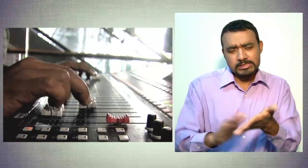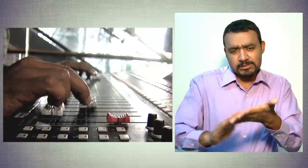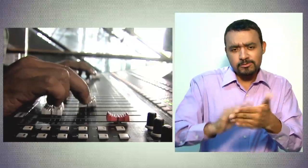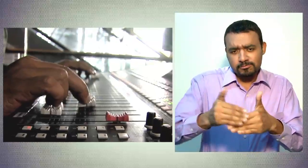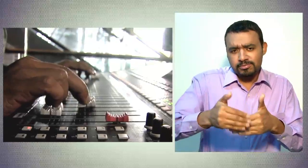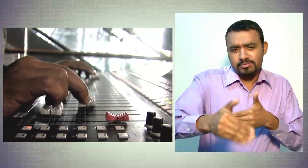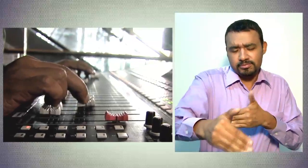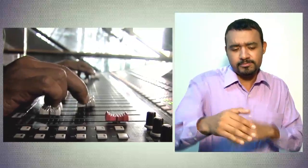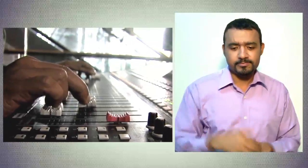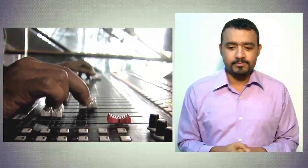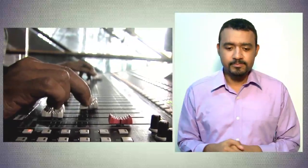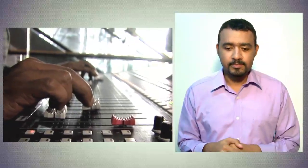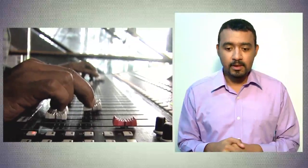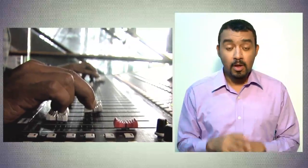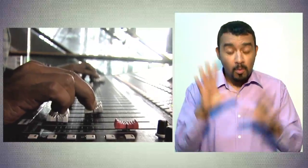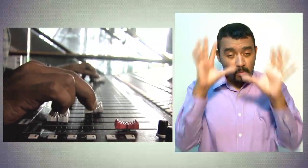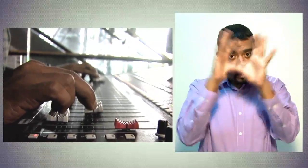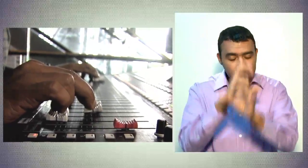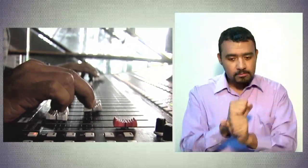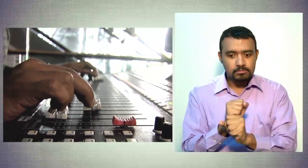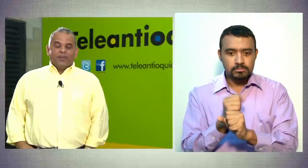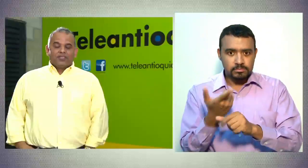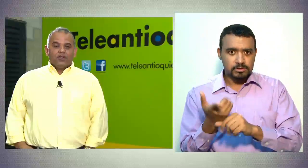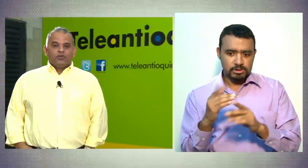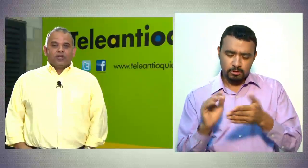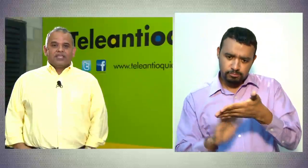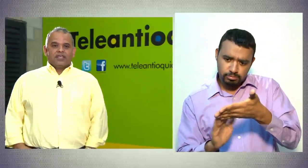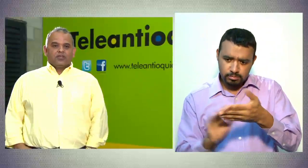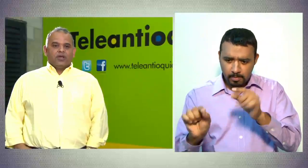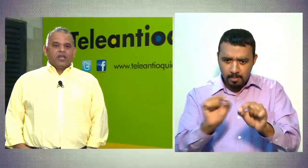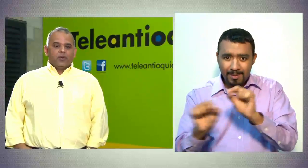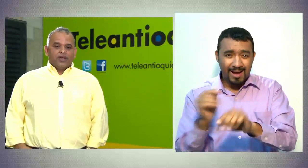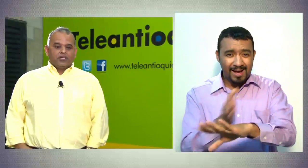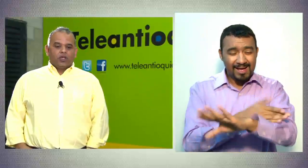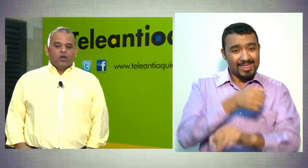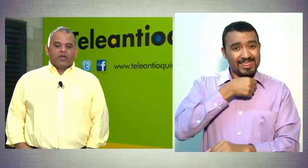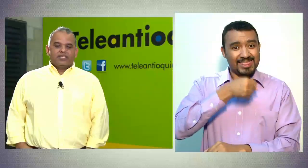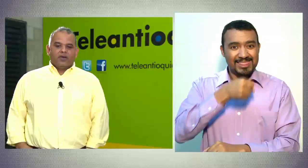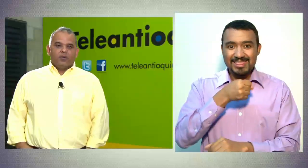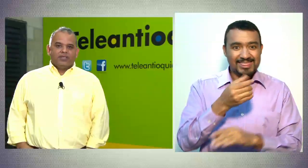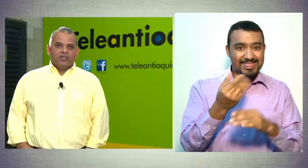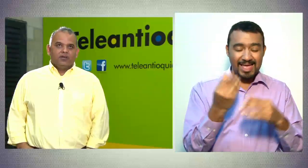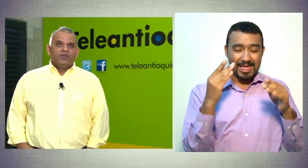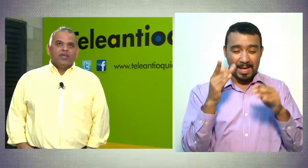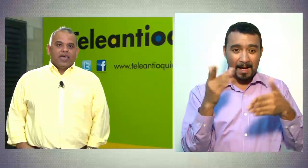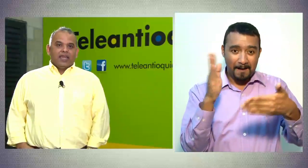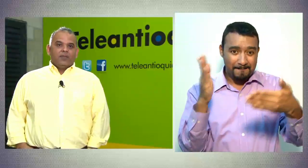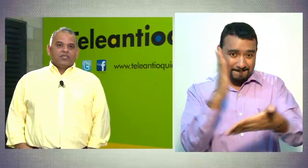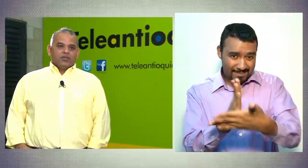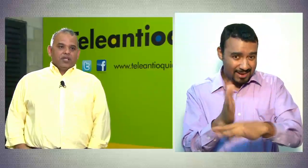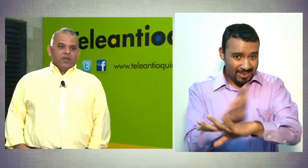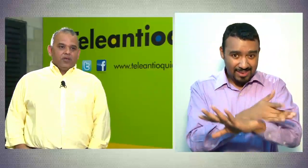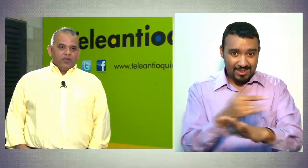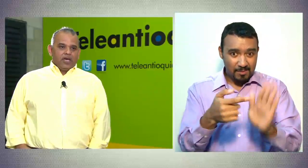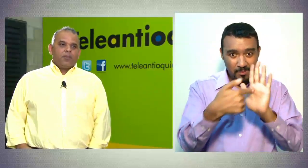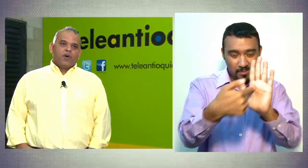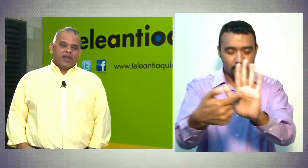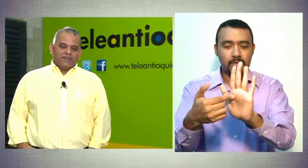esperamos que no vuelva a suceder. En la emisión nocturna se trató de reponer todo lo que se había omitido en la emisión del mediodía por la